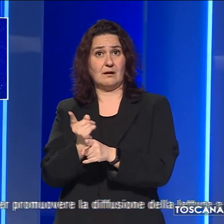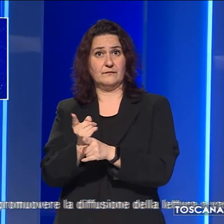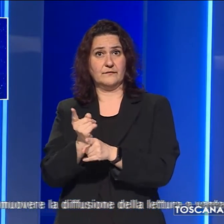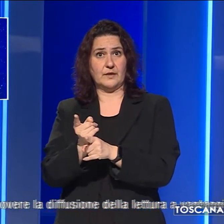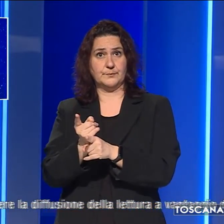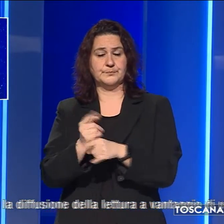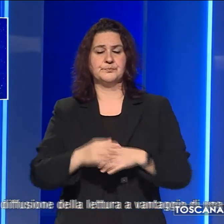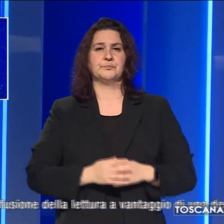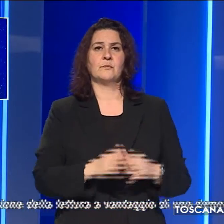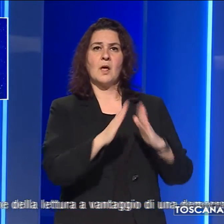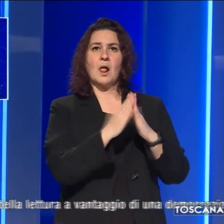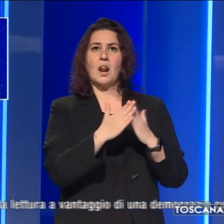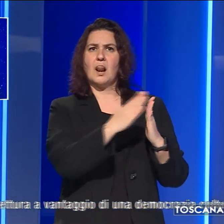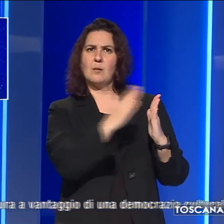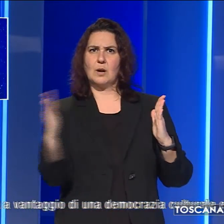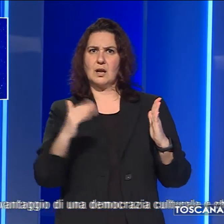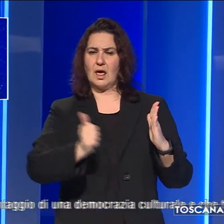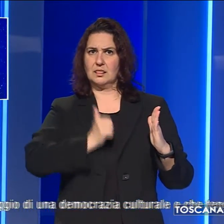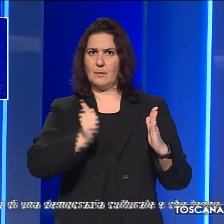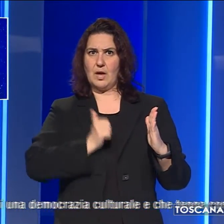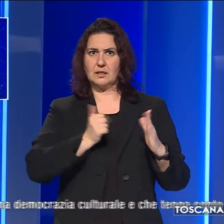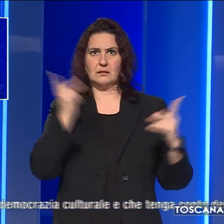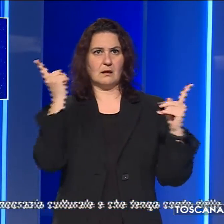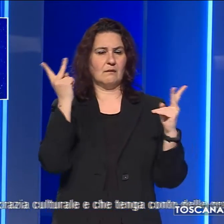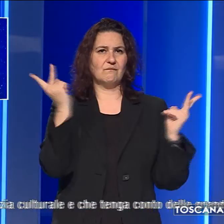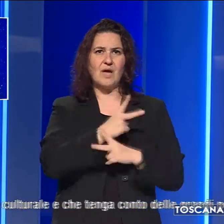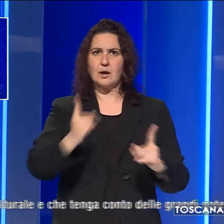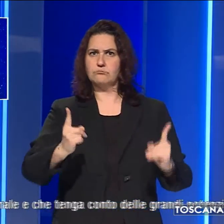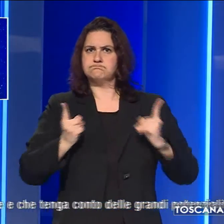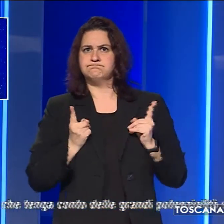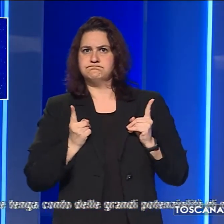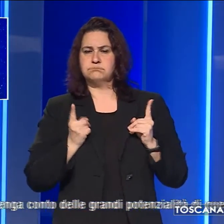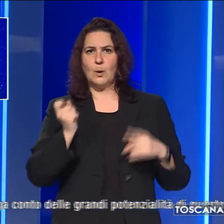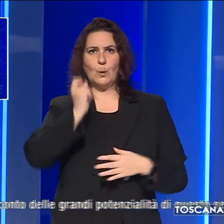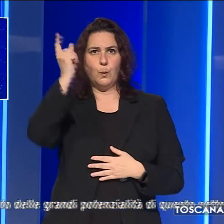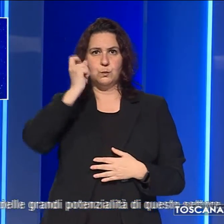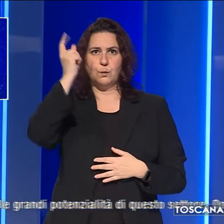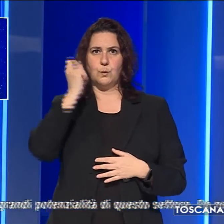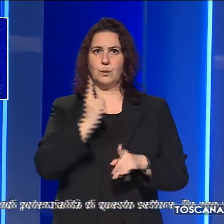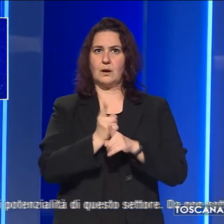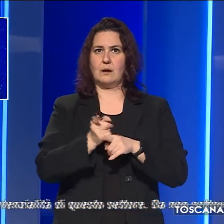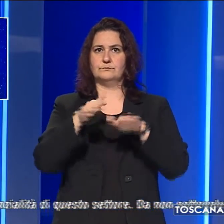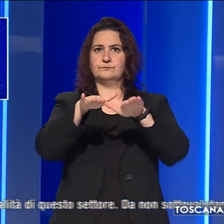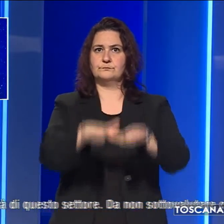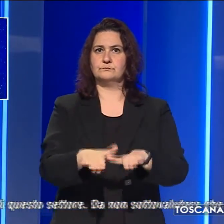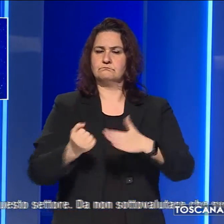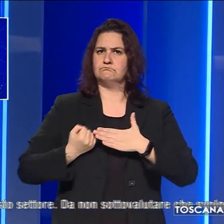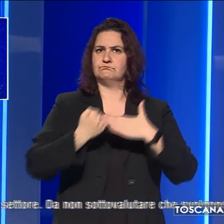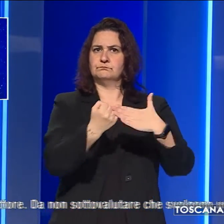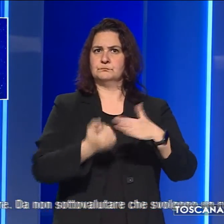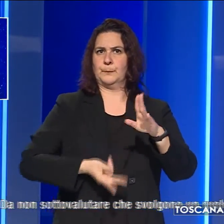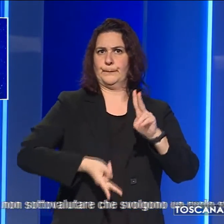indipendenti sono le nostre sentinelle della cultura e per questo vanno tutelate e rafforzate,